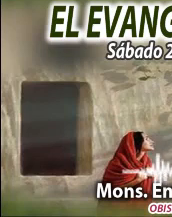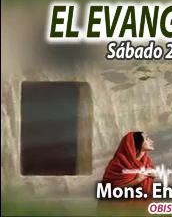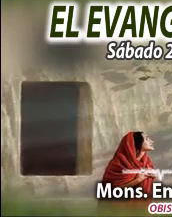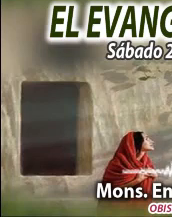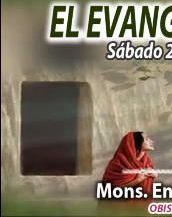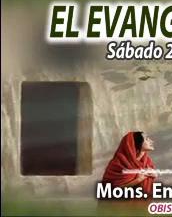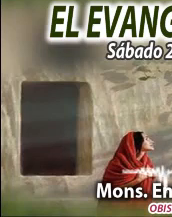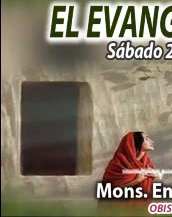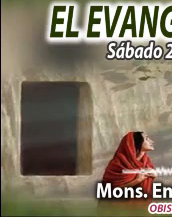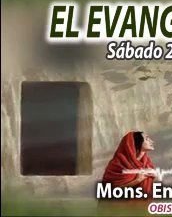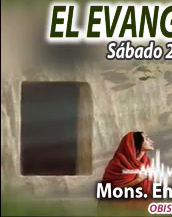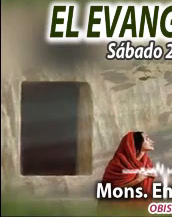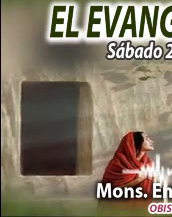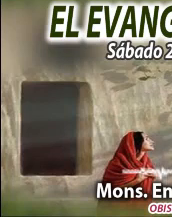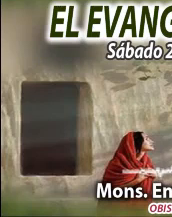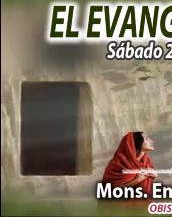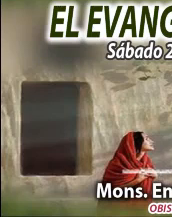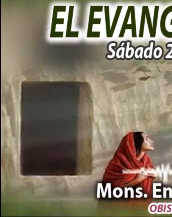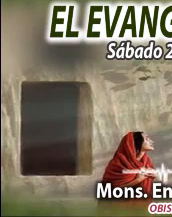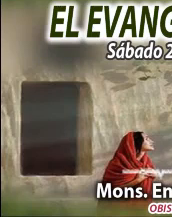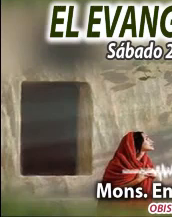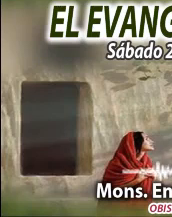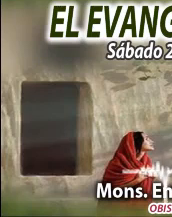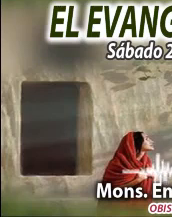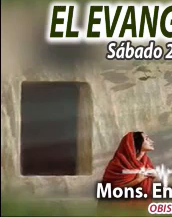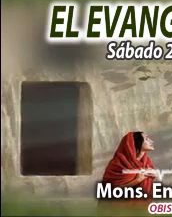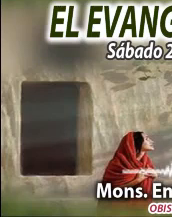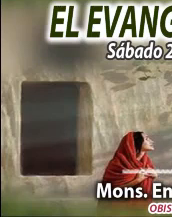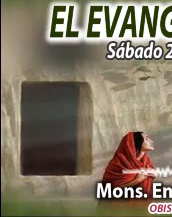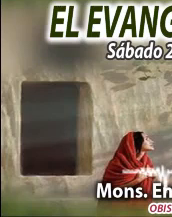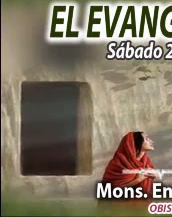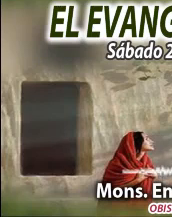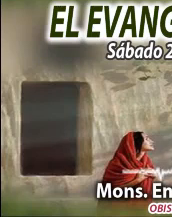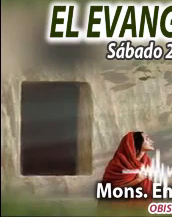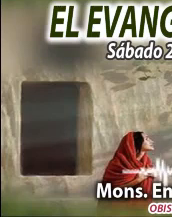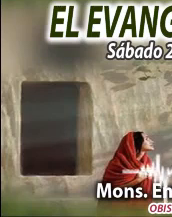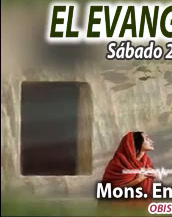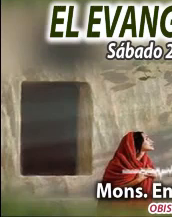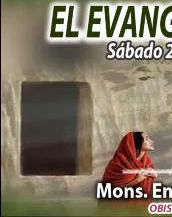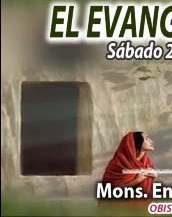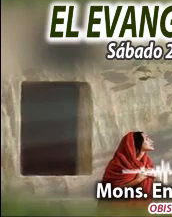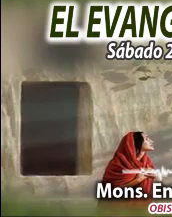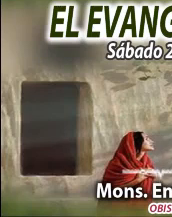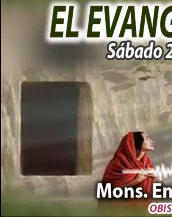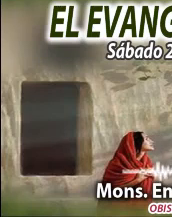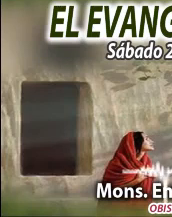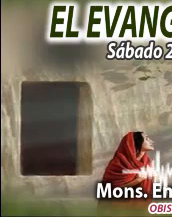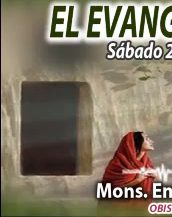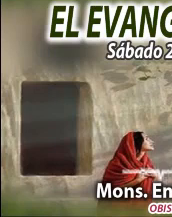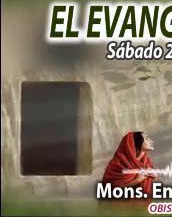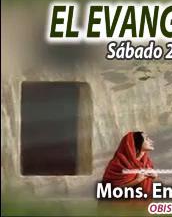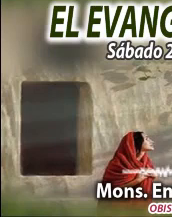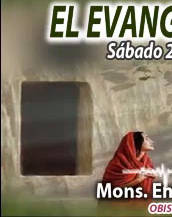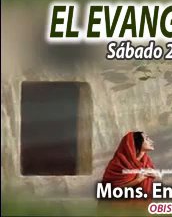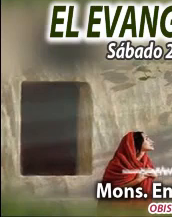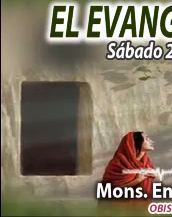En la voz de Monseñor Enrique Díaz, fortalezcamos nuestra